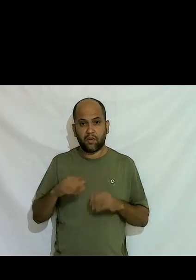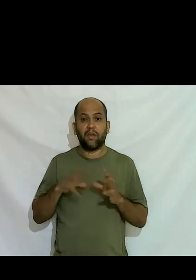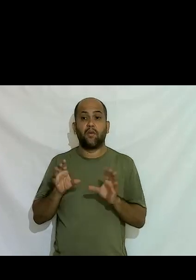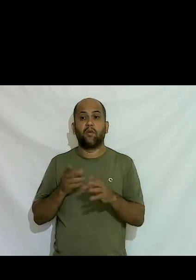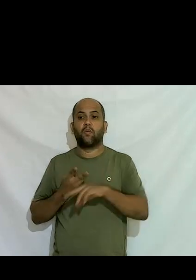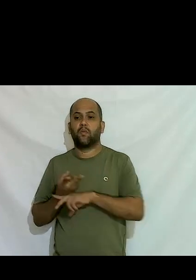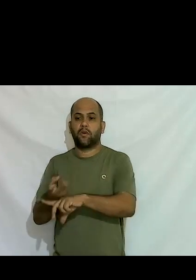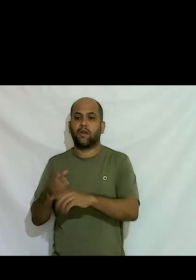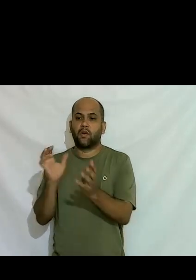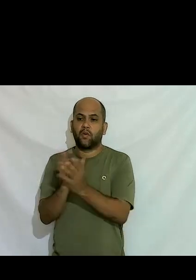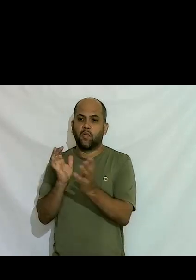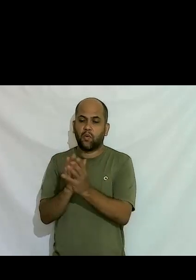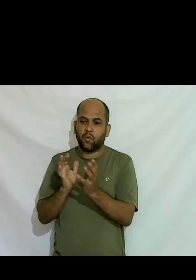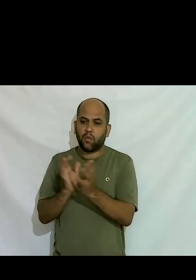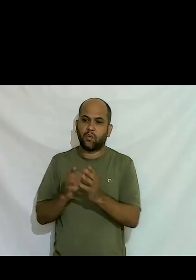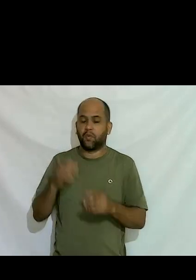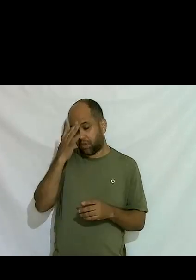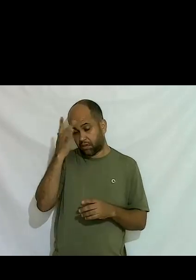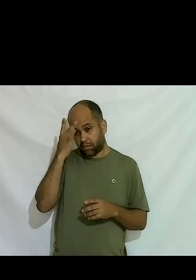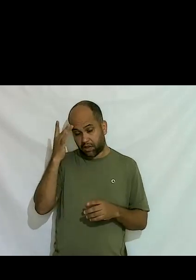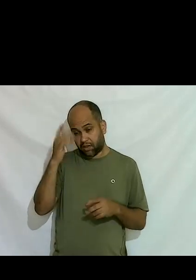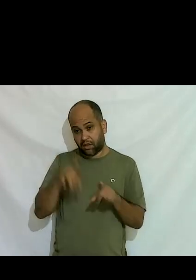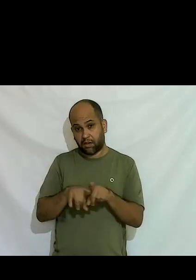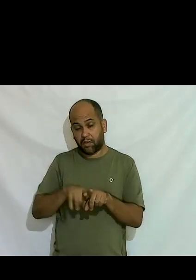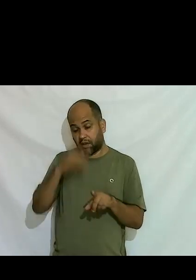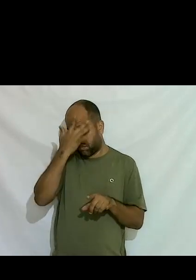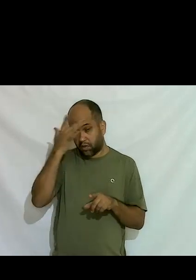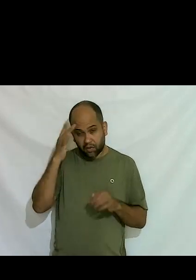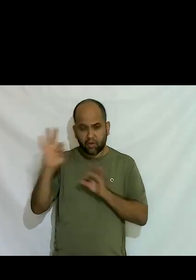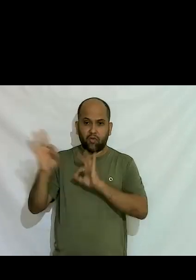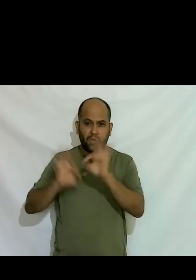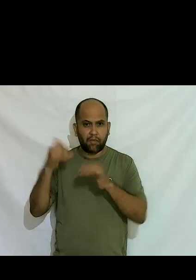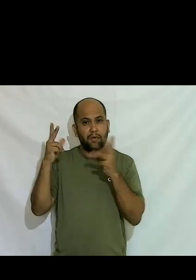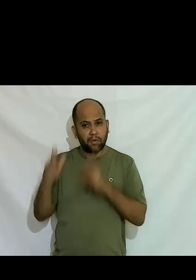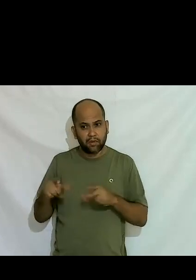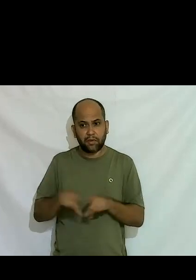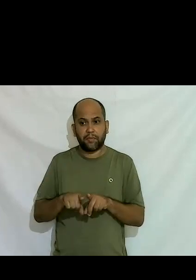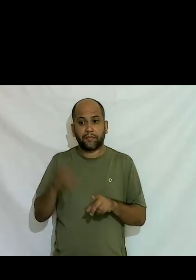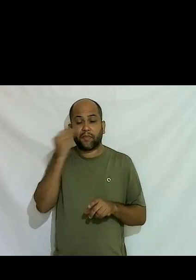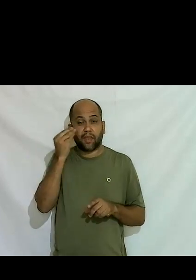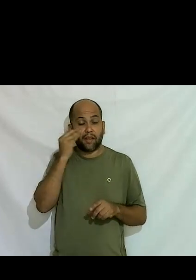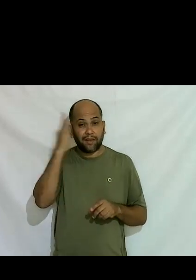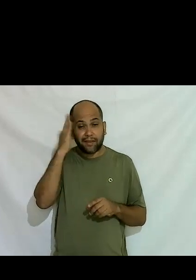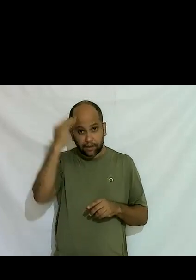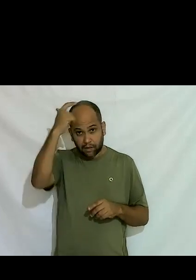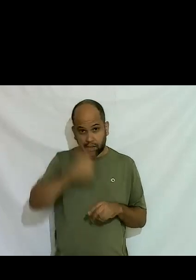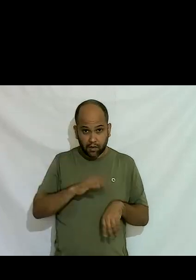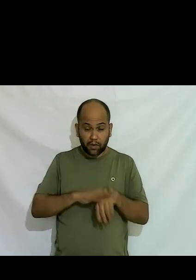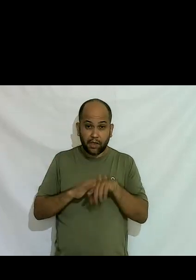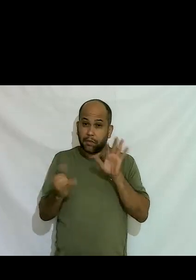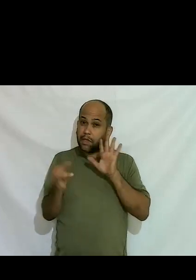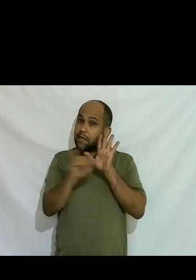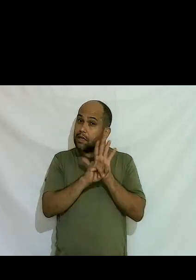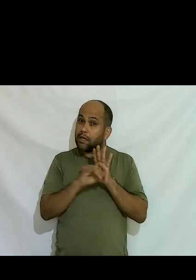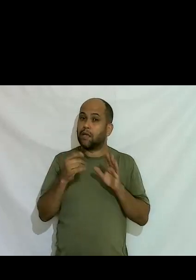crossdressers pessoas que se montavam também e tal eu estava tentando não entender o que eu era ainda havia